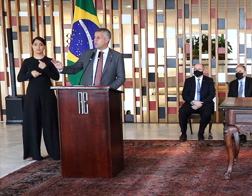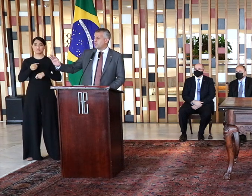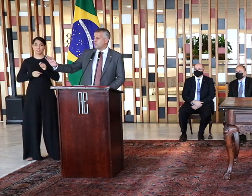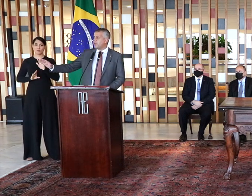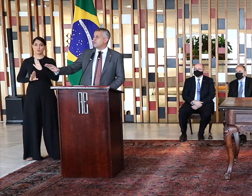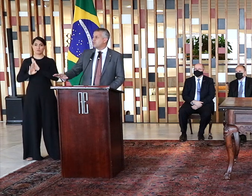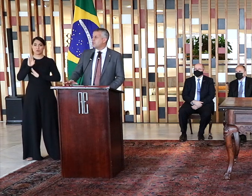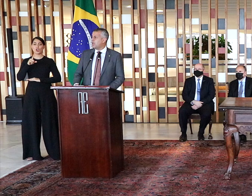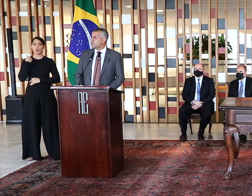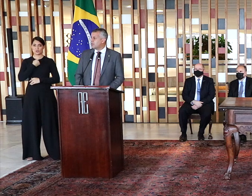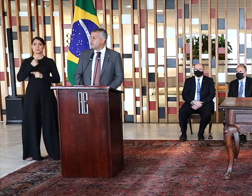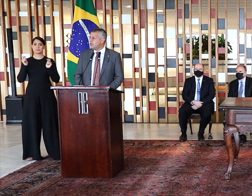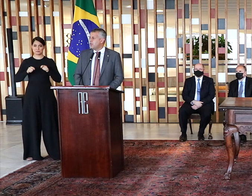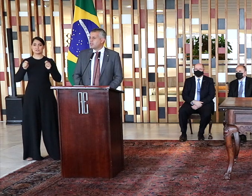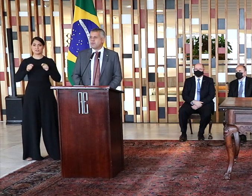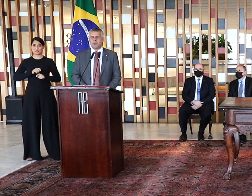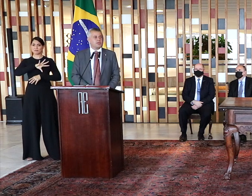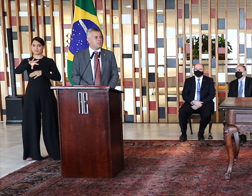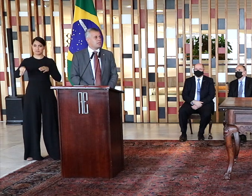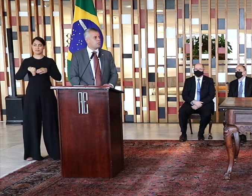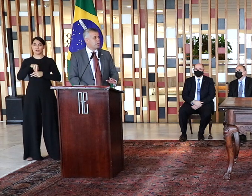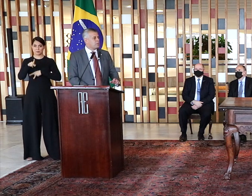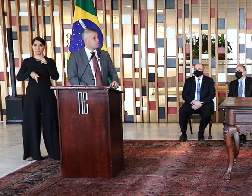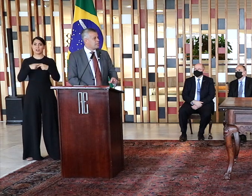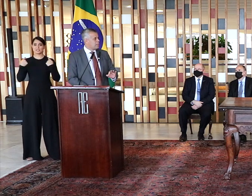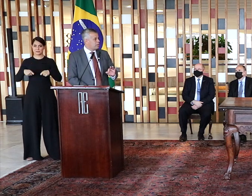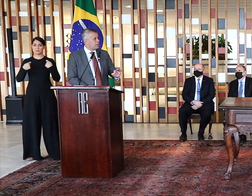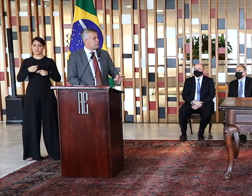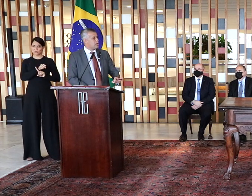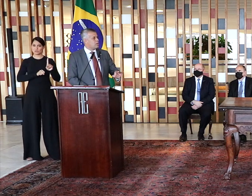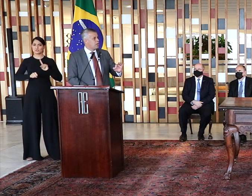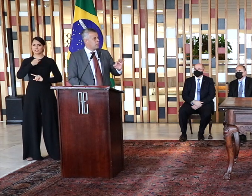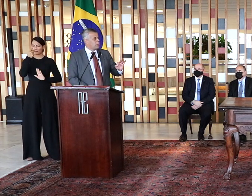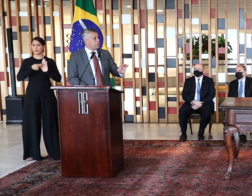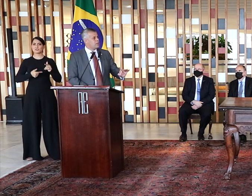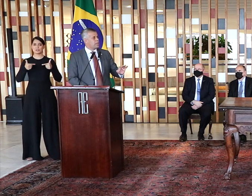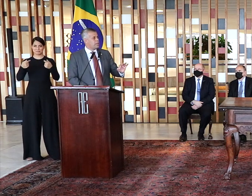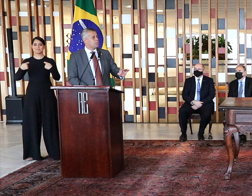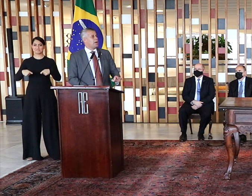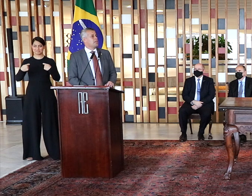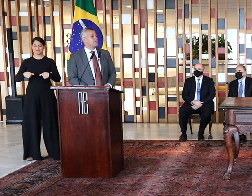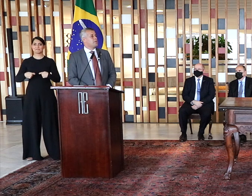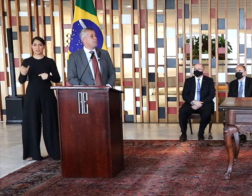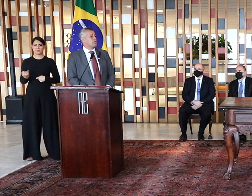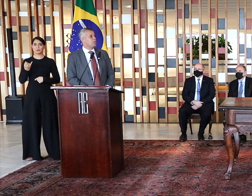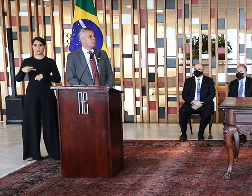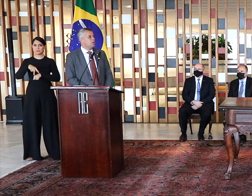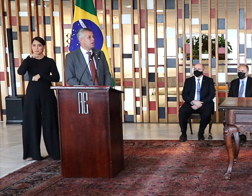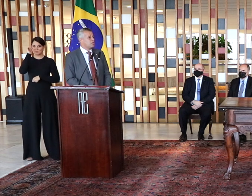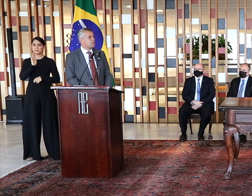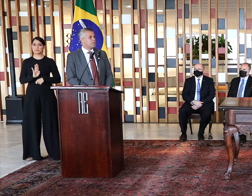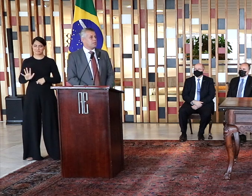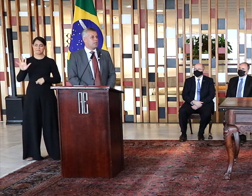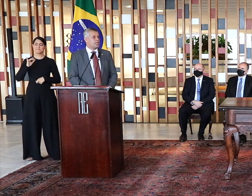assim para podermos fazer inclusive a inclusão de quem mais precisa com os programas sociais tão necessários, importante estratégia para o país, mas em momento